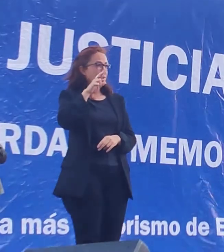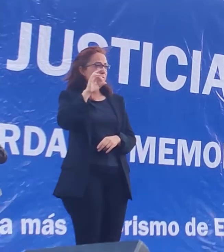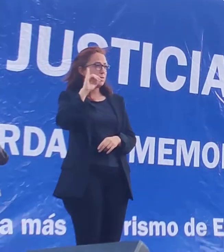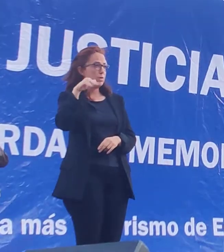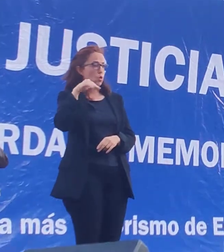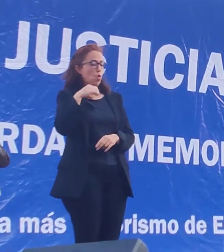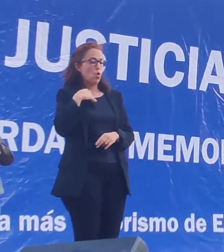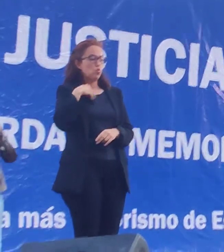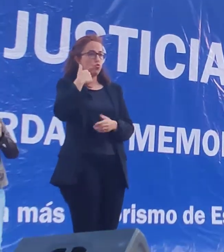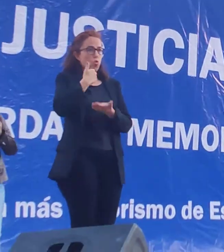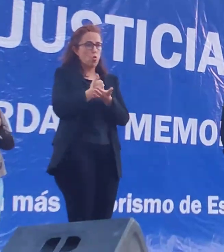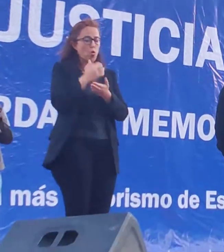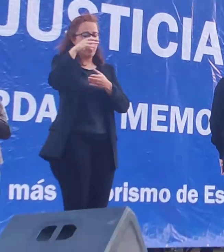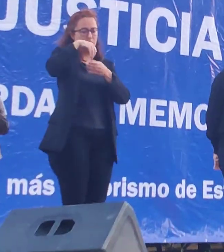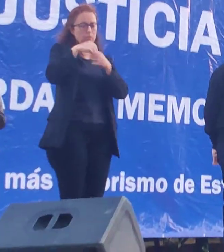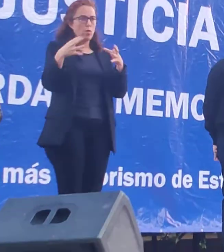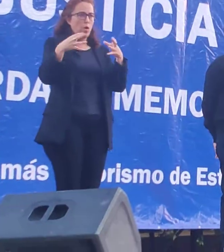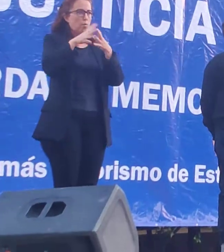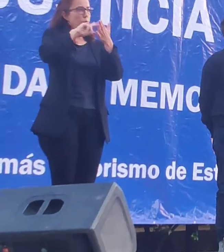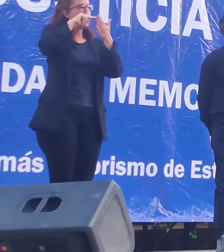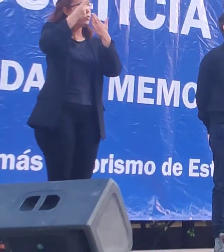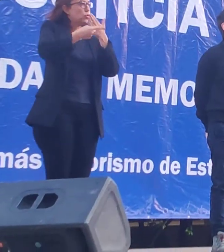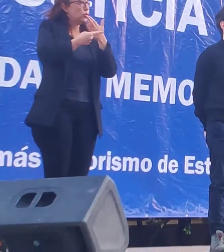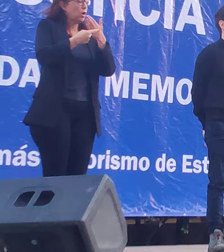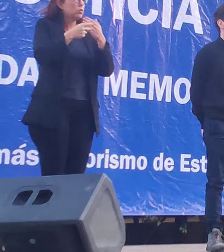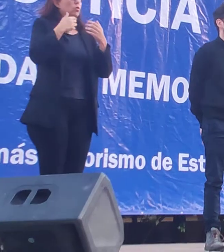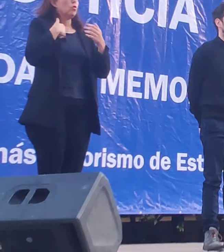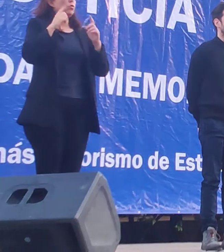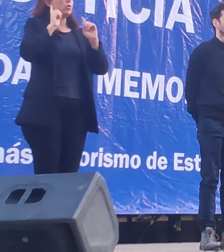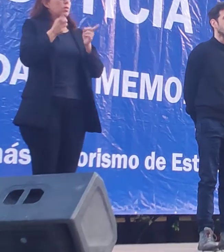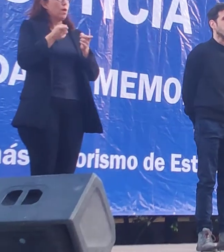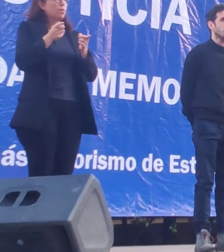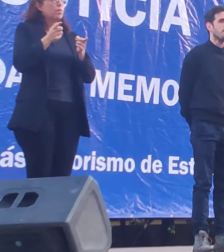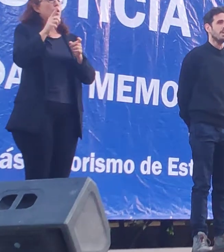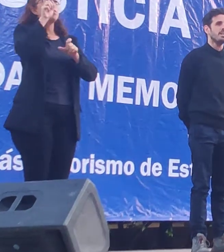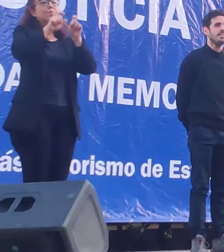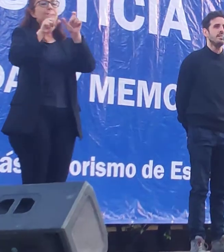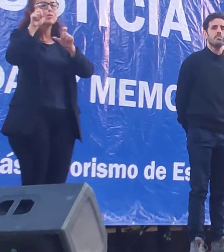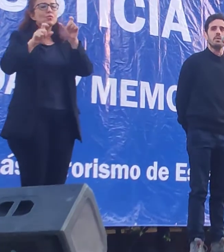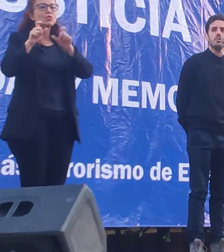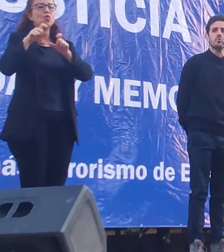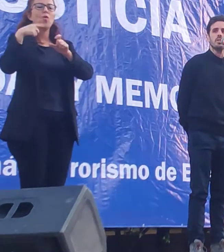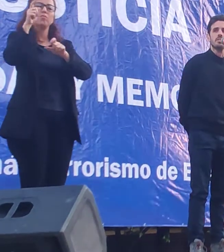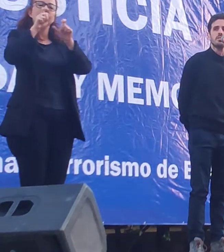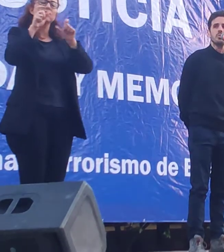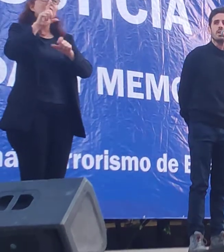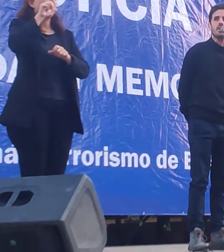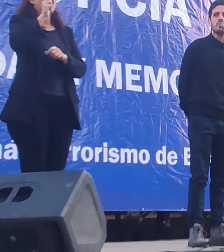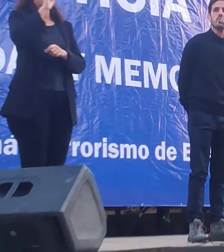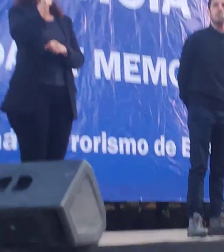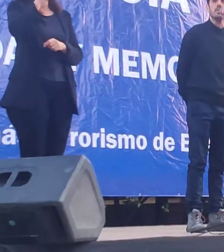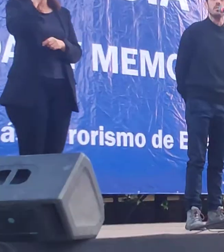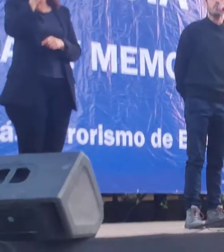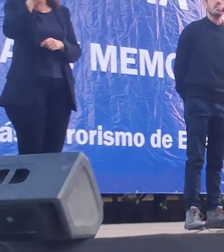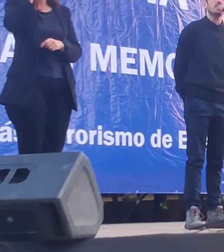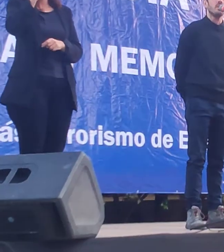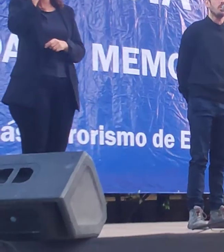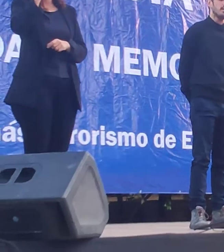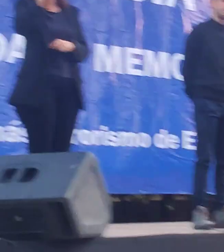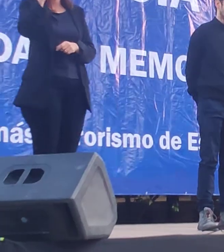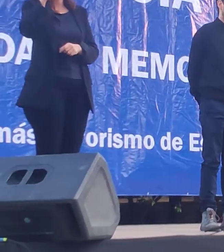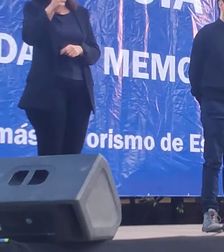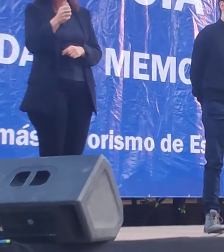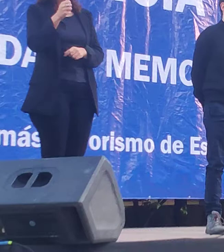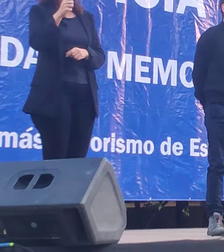del equipo del proyecto, junto con Leandro Alegre, Federico Lapeire, María Lucía Arce, Lucas Cardona y Lourdes